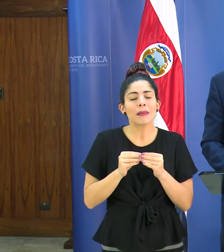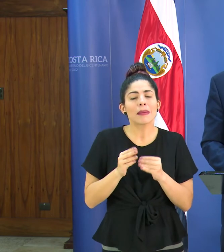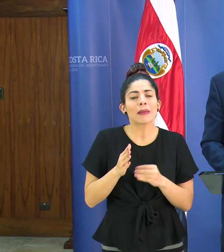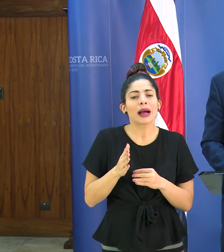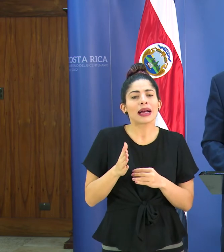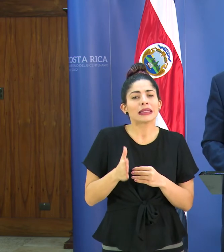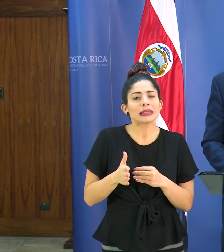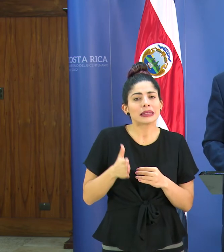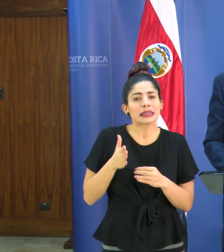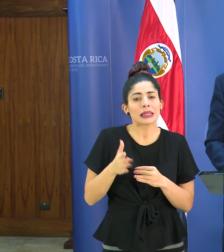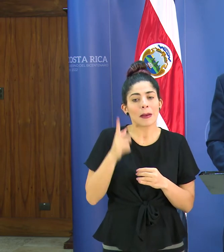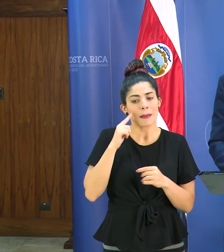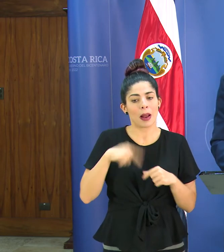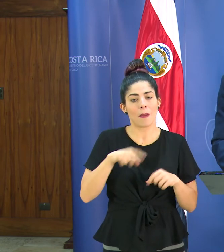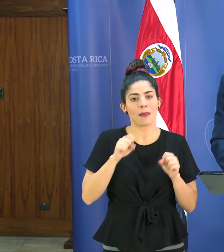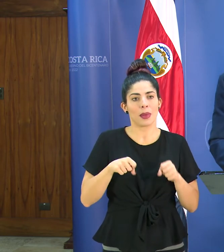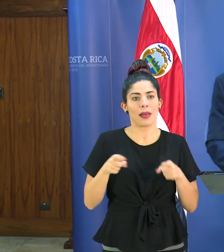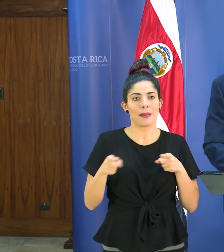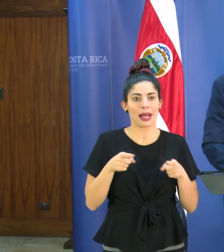totalmente manejable